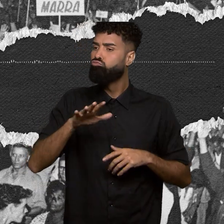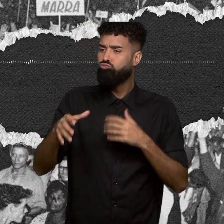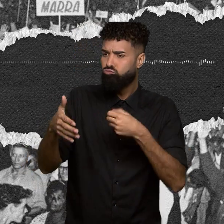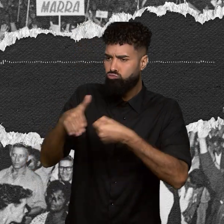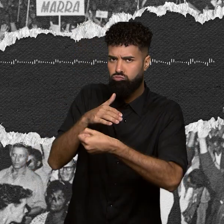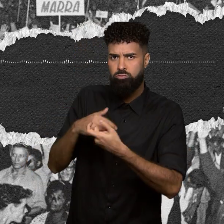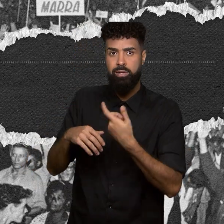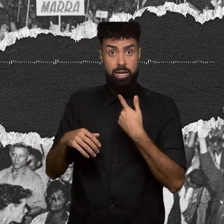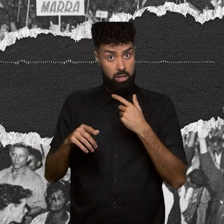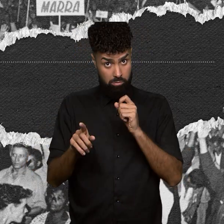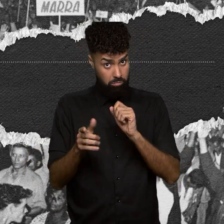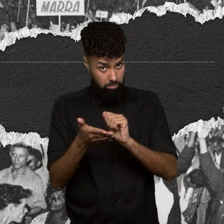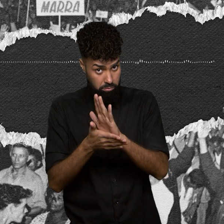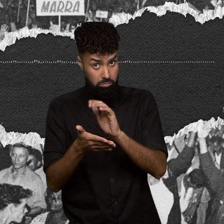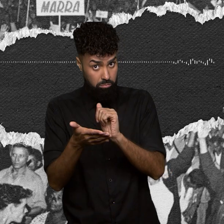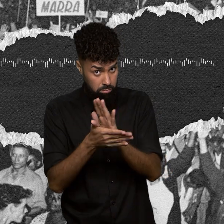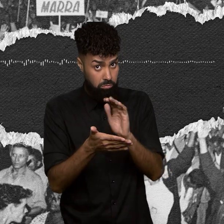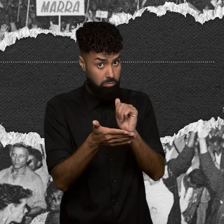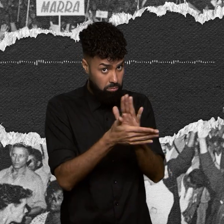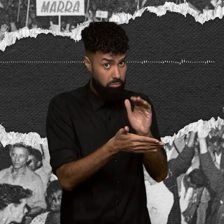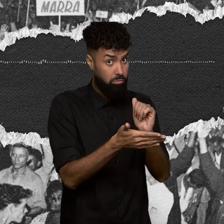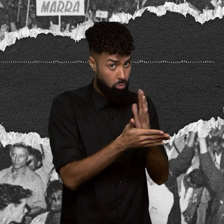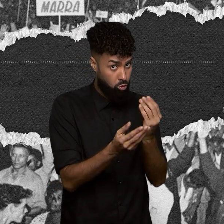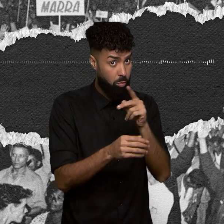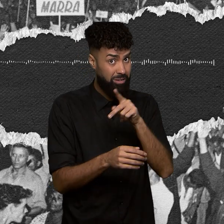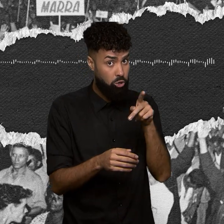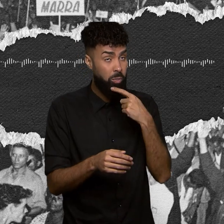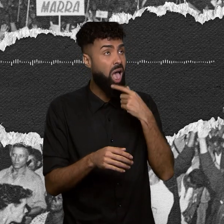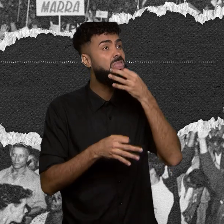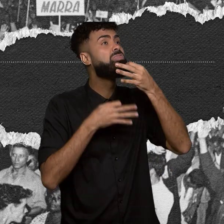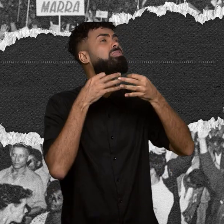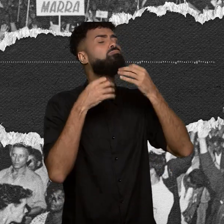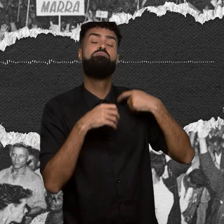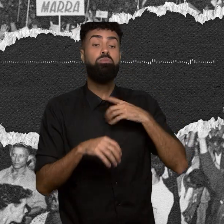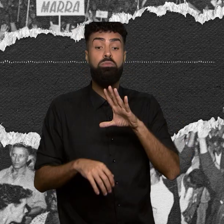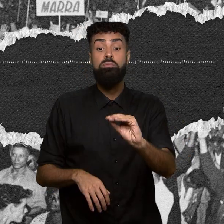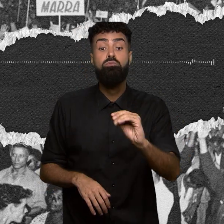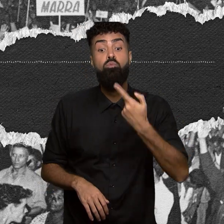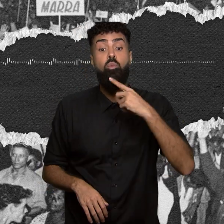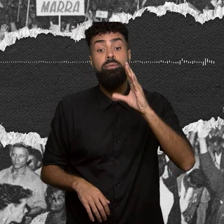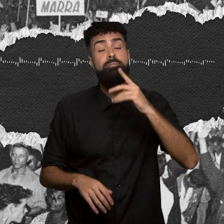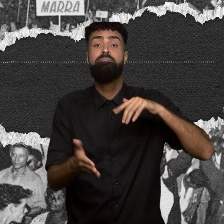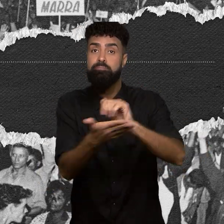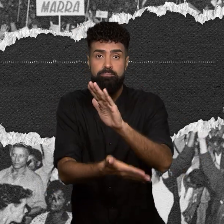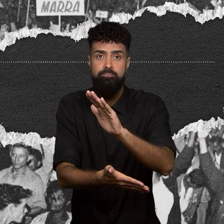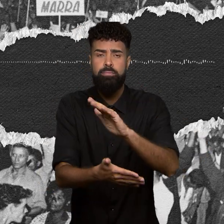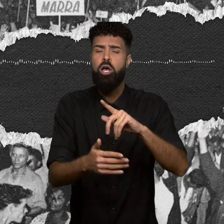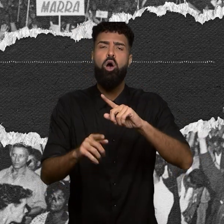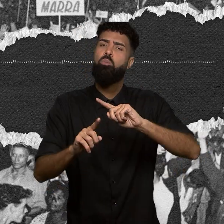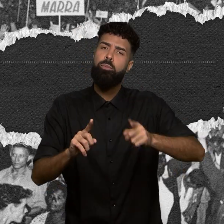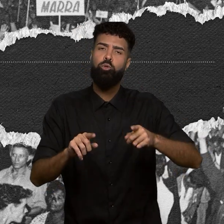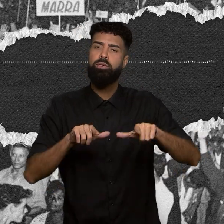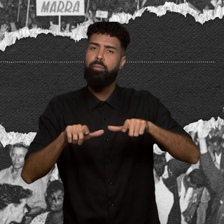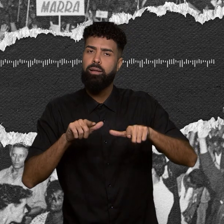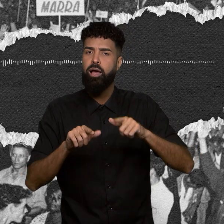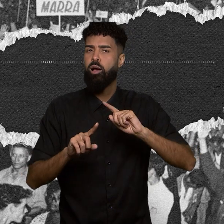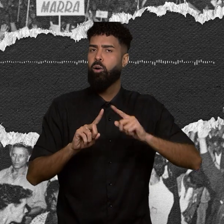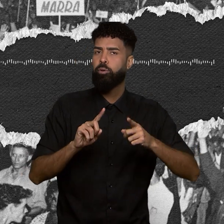professores e pesquisadores foram demitidos, foram proibidos de trabalhar, proibidos de receber bolsa de pesquisa. Então,